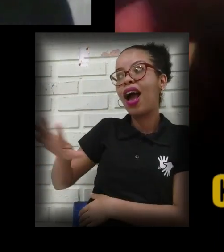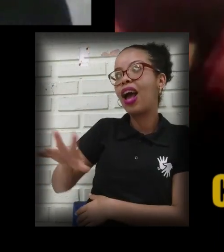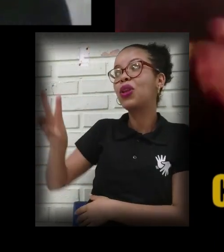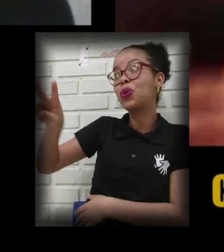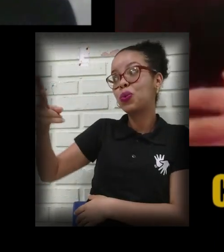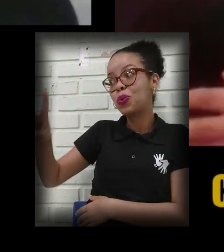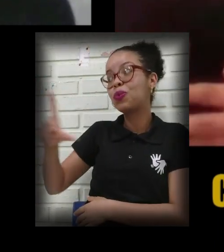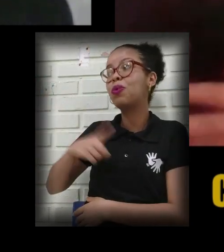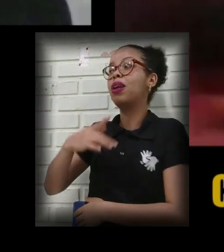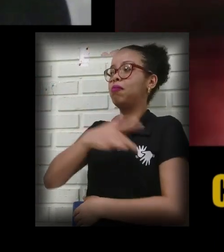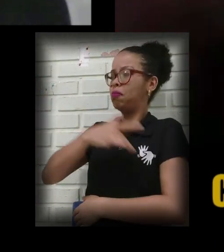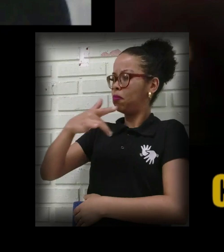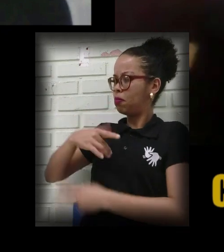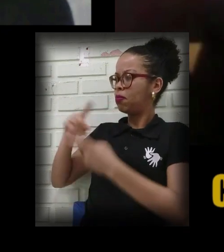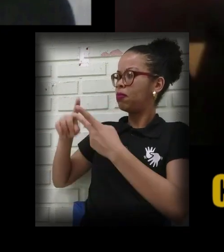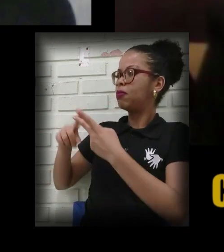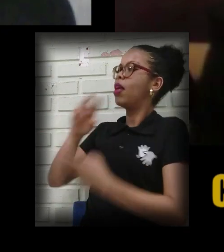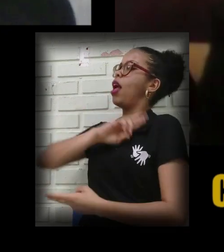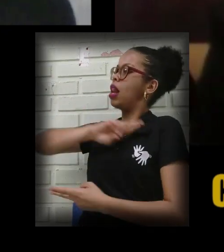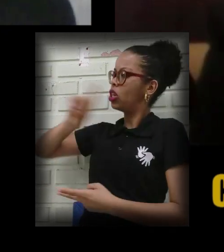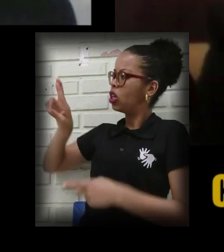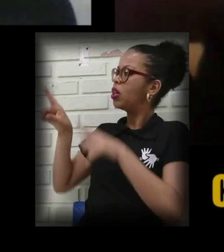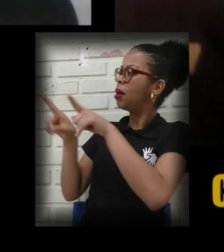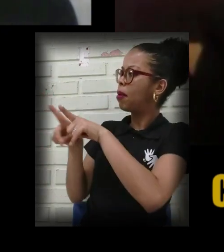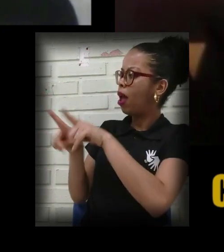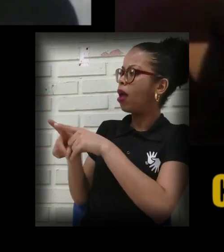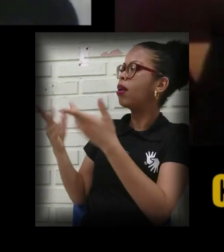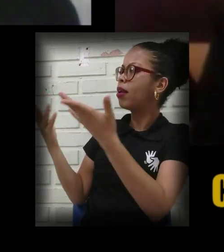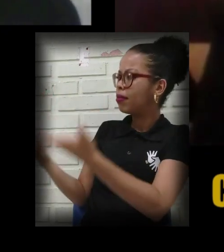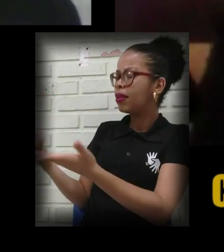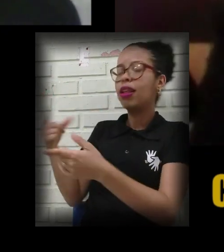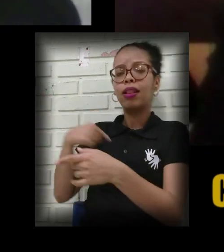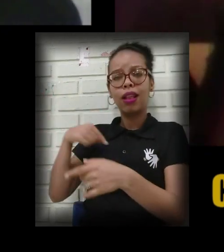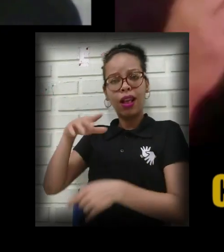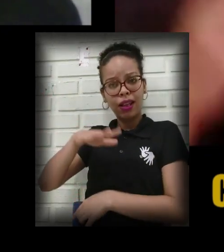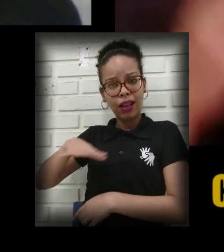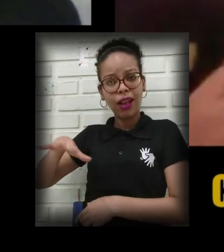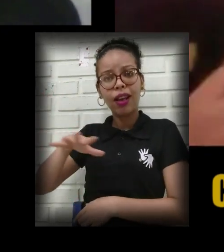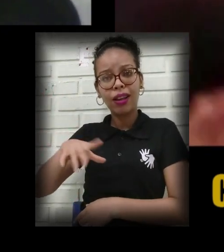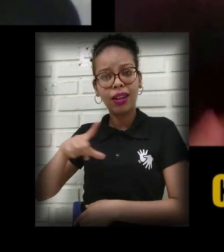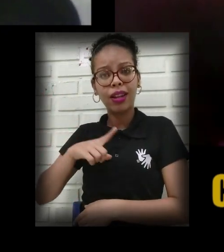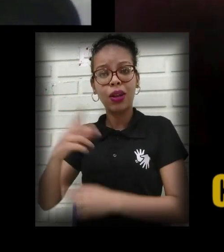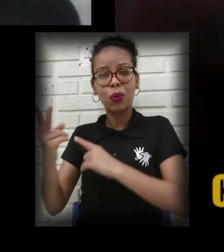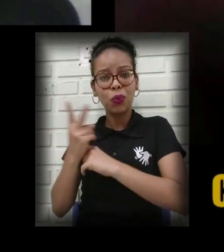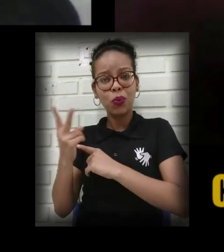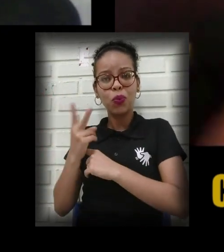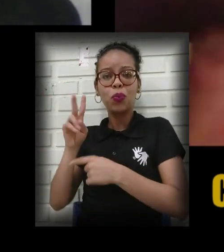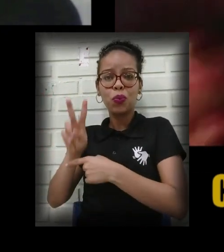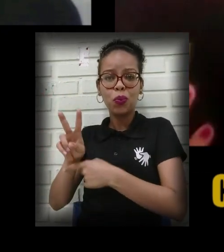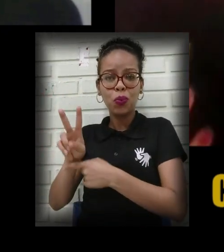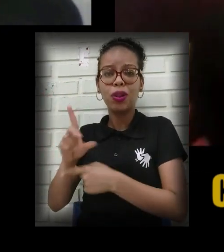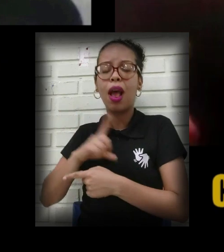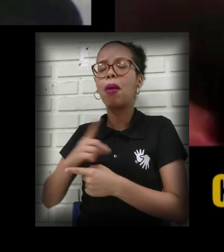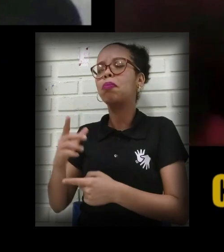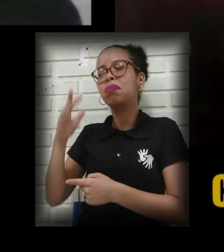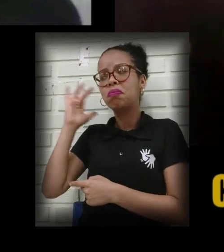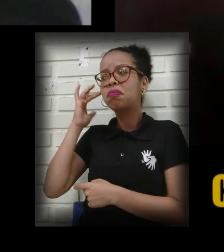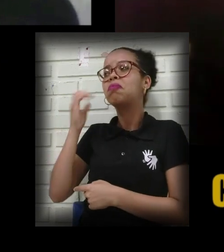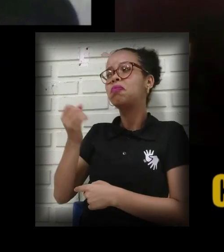área da saúde e a área da religião, que também é uma área que cuida, né? Deve ser bem bacana você estar